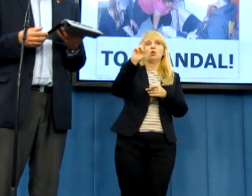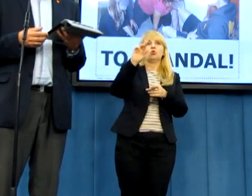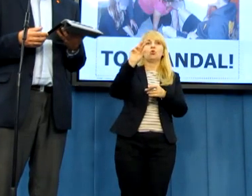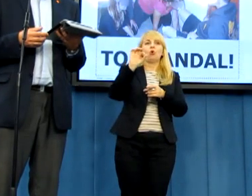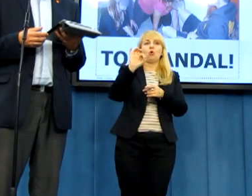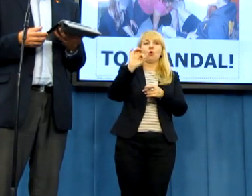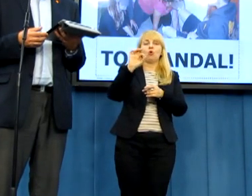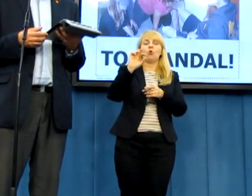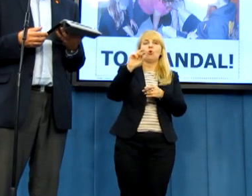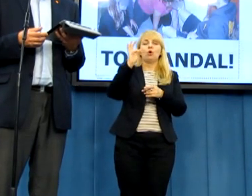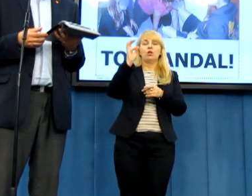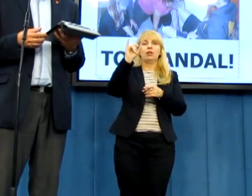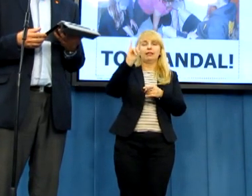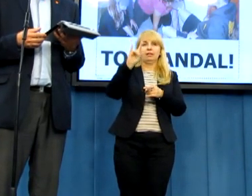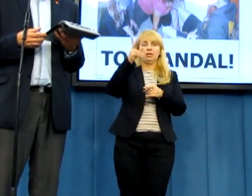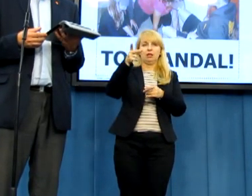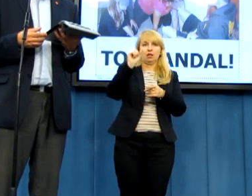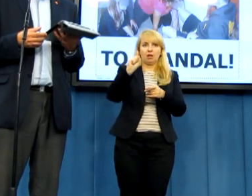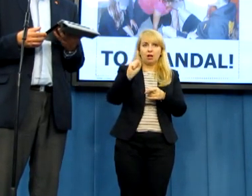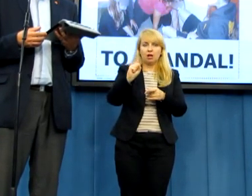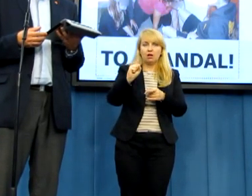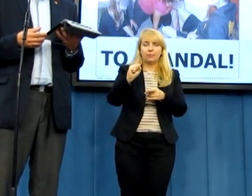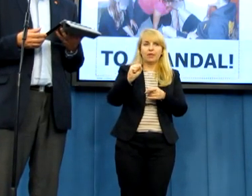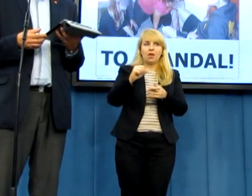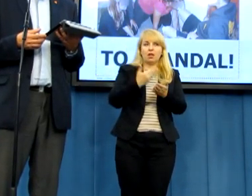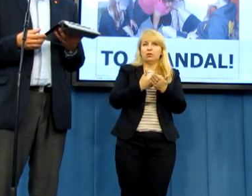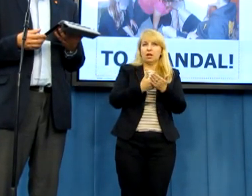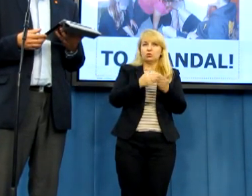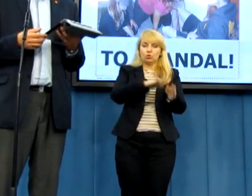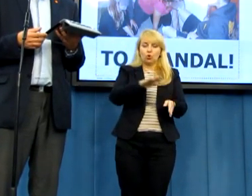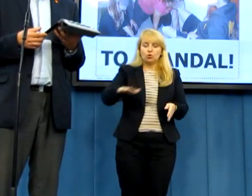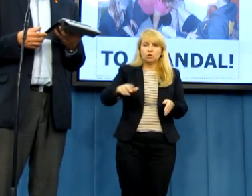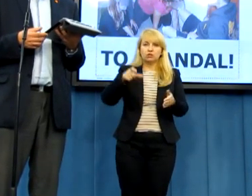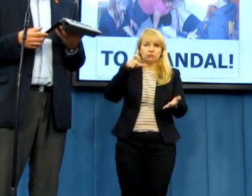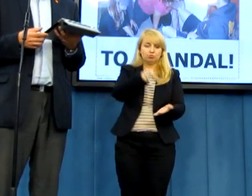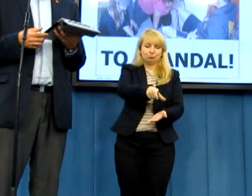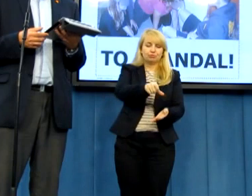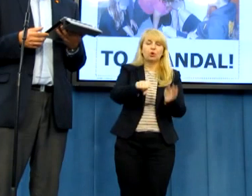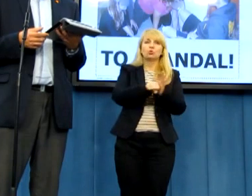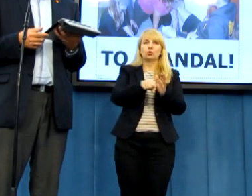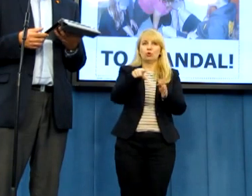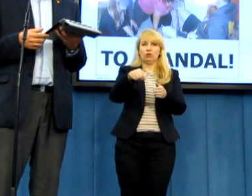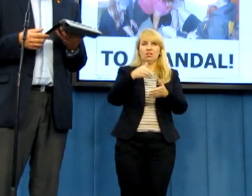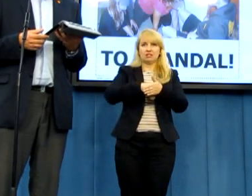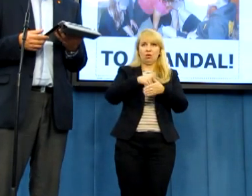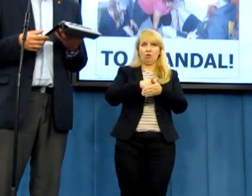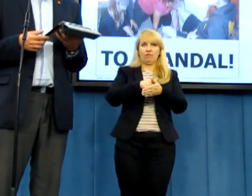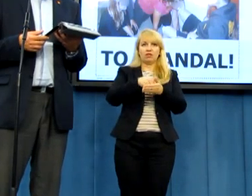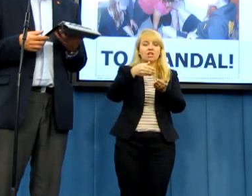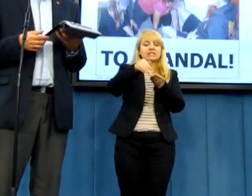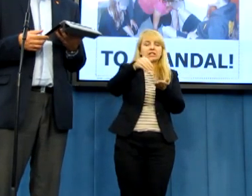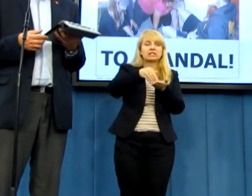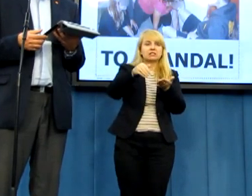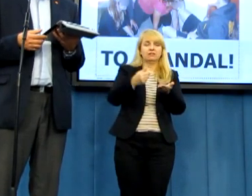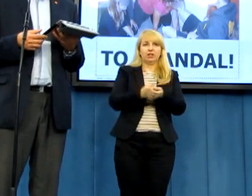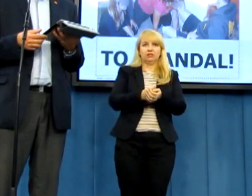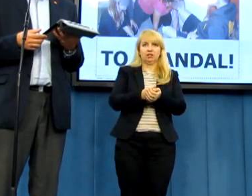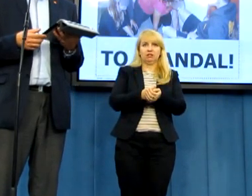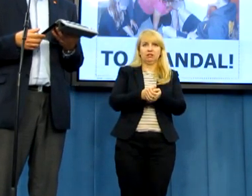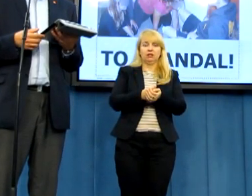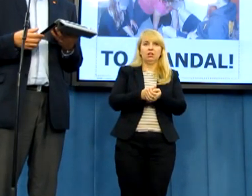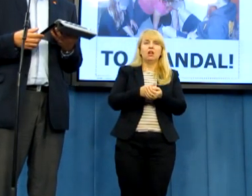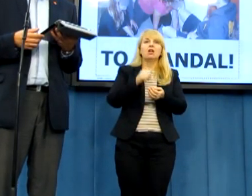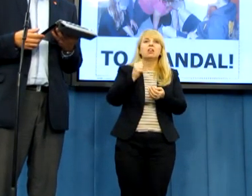Natomiast samo to, że dzieci zmusza się do takich czynności jest naruszeniem ich godności, niezbywalnej